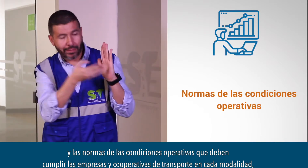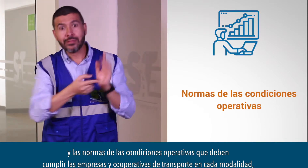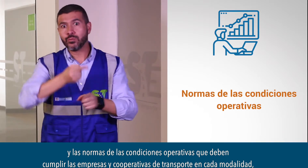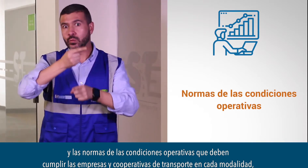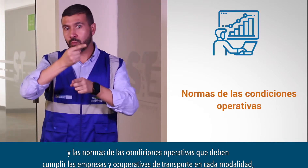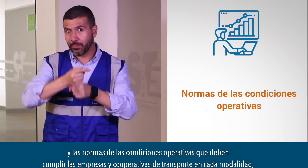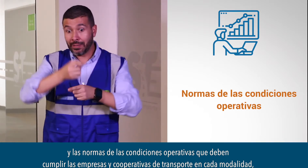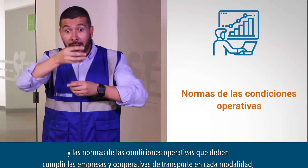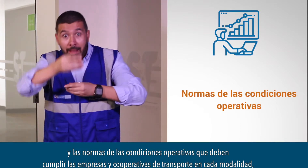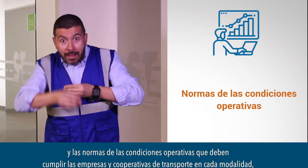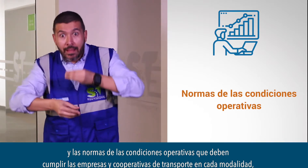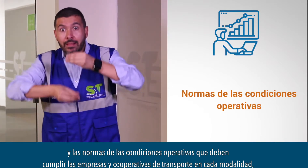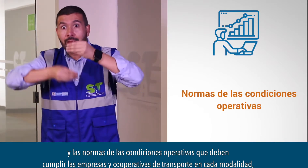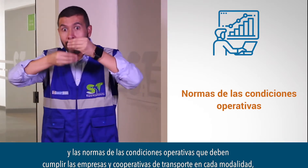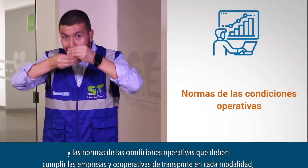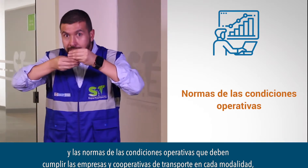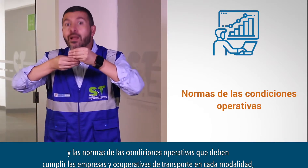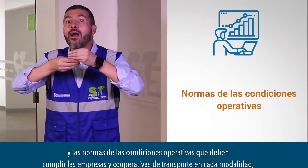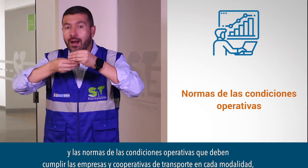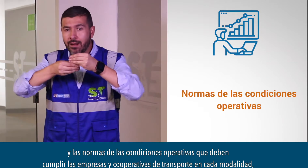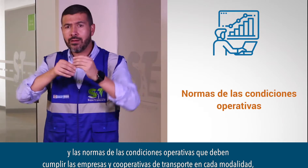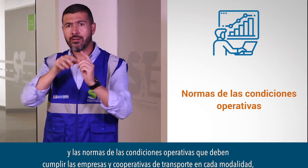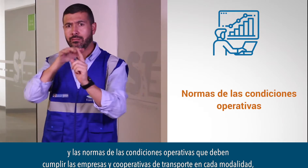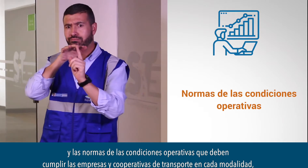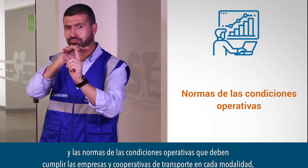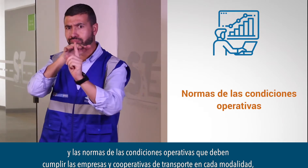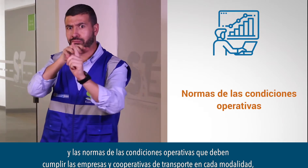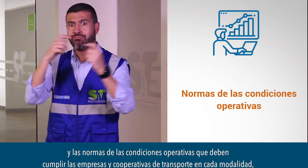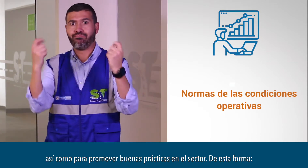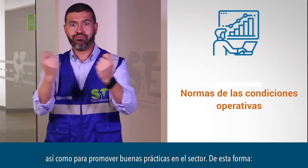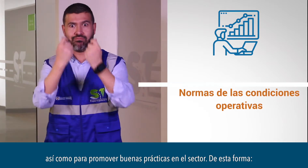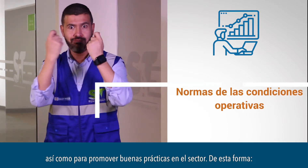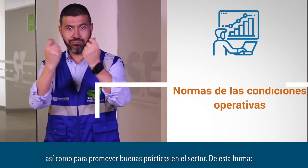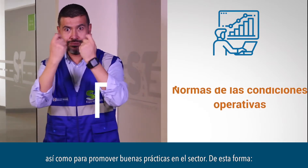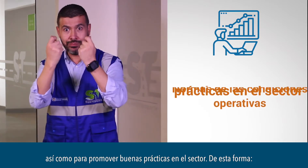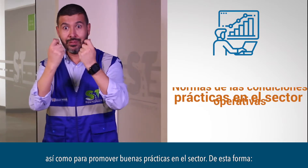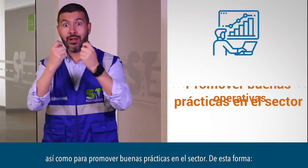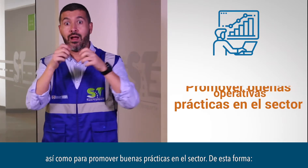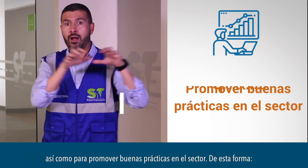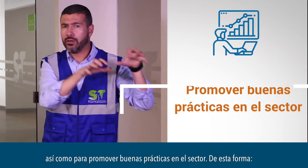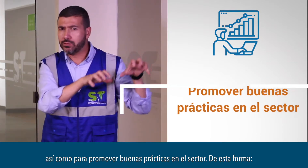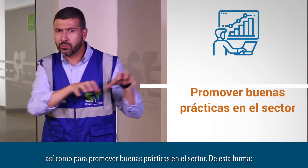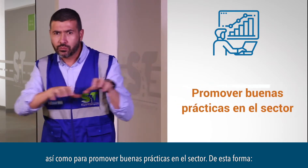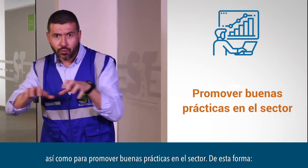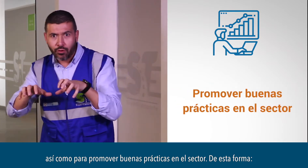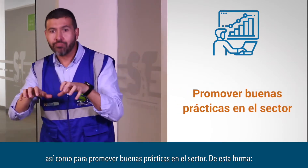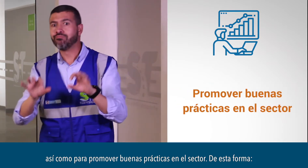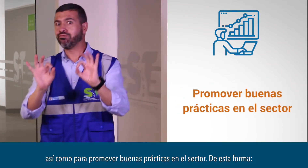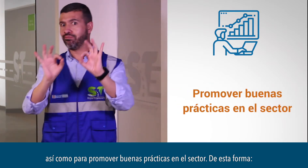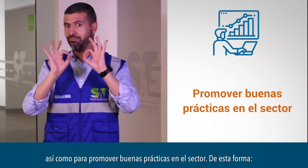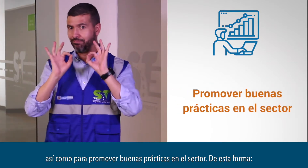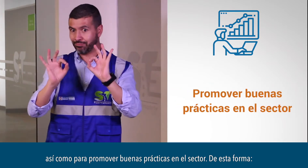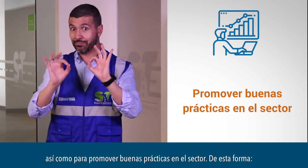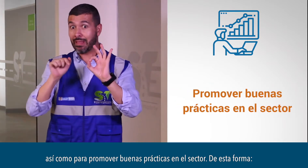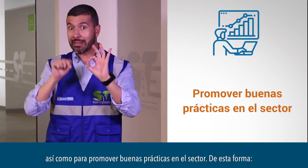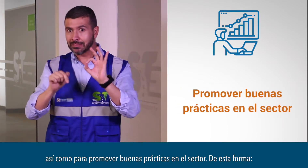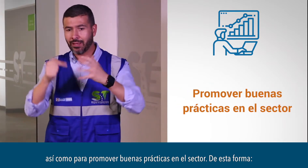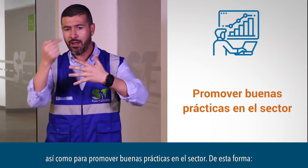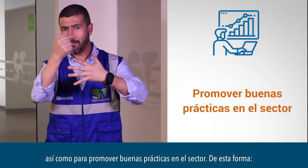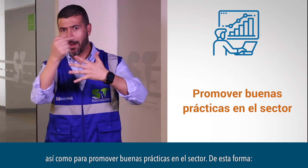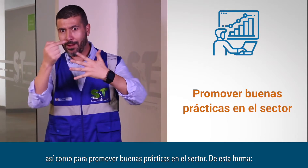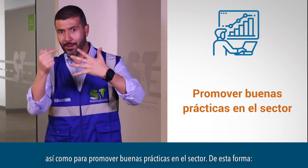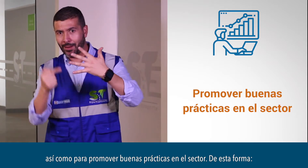transporte en cada modalidad, así como para promover buenas prácticas en el sector,